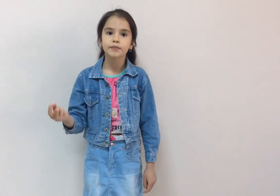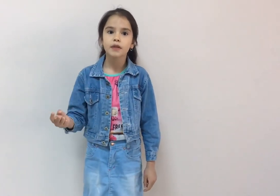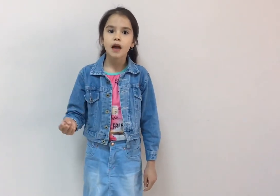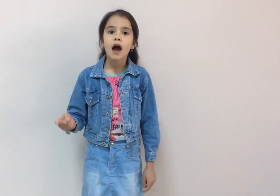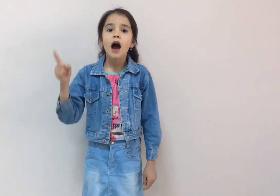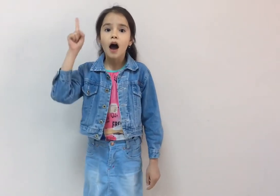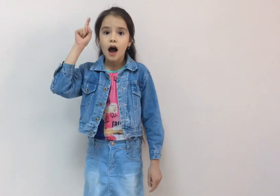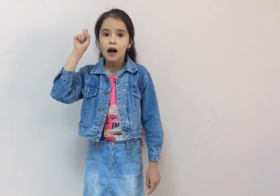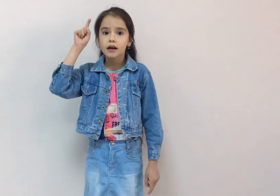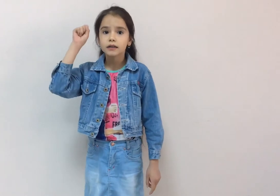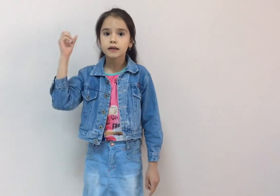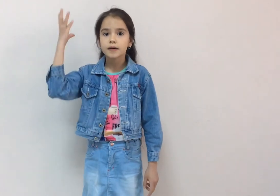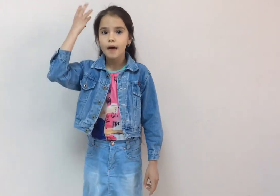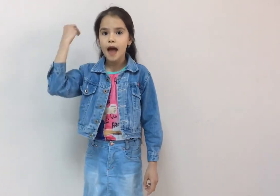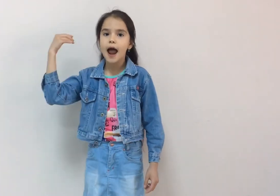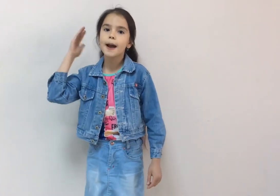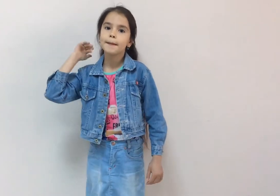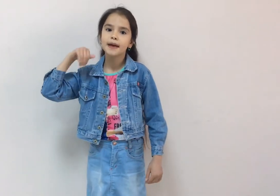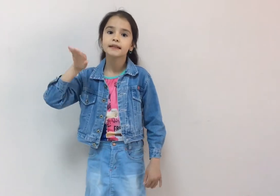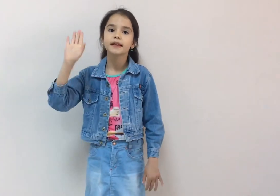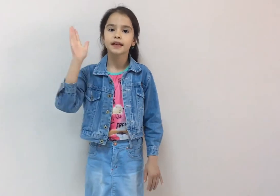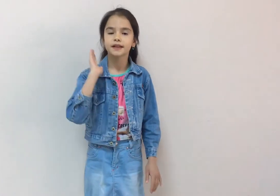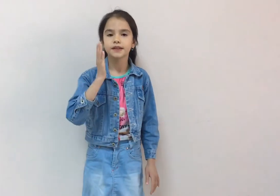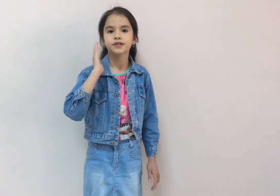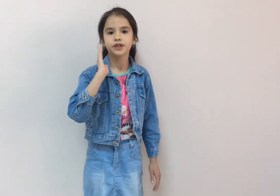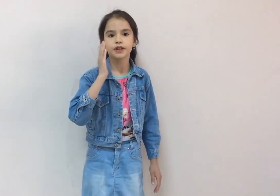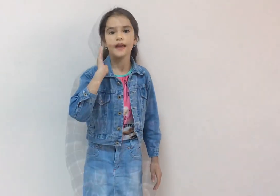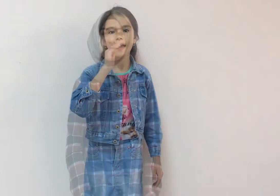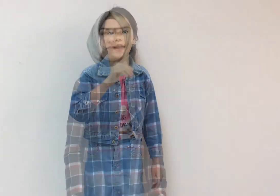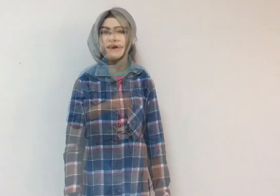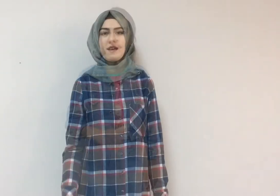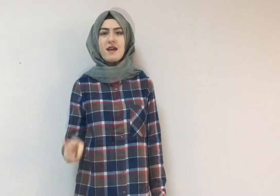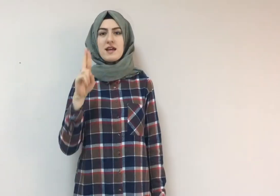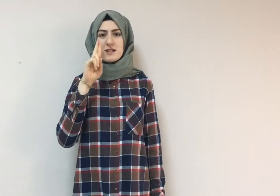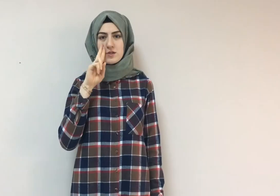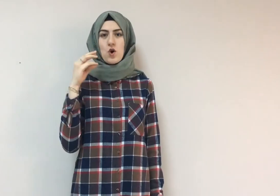olmaz